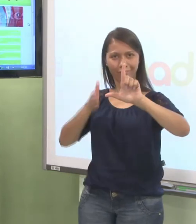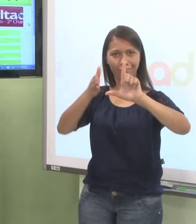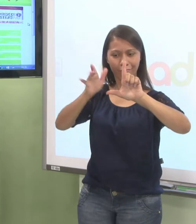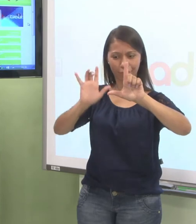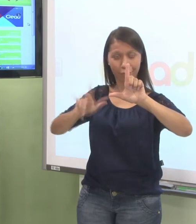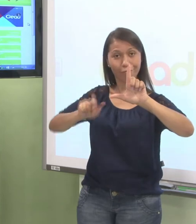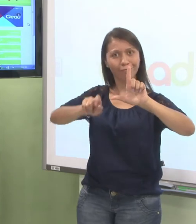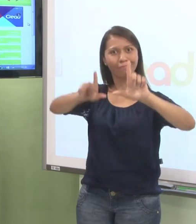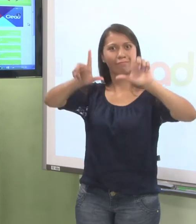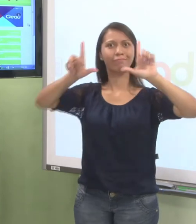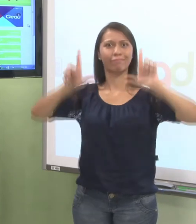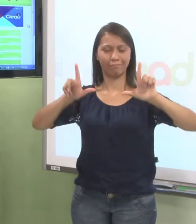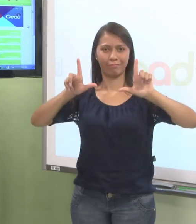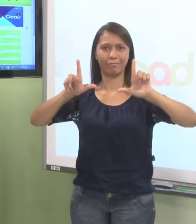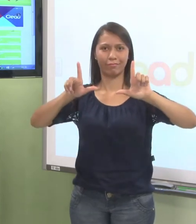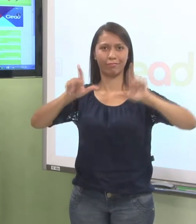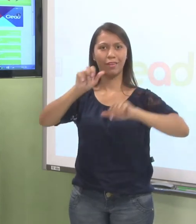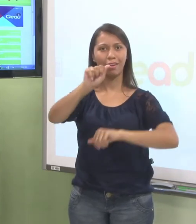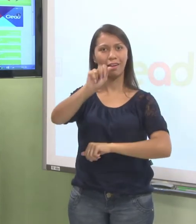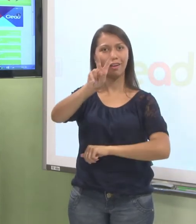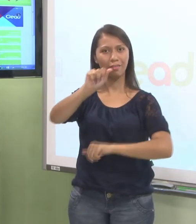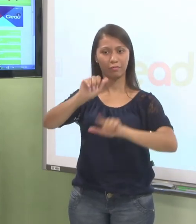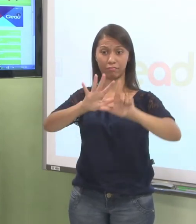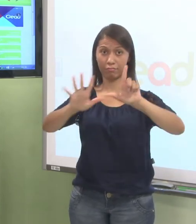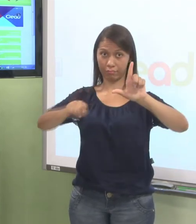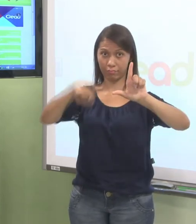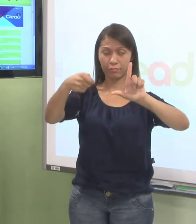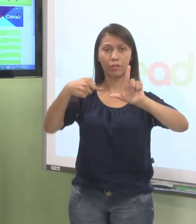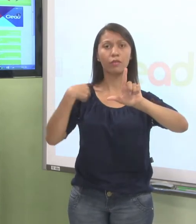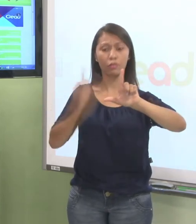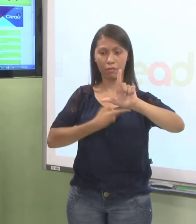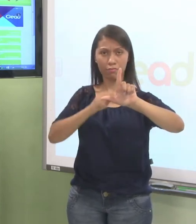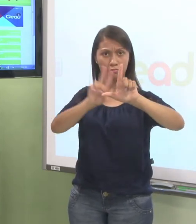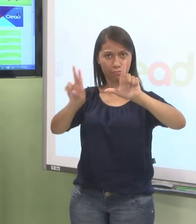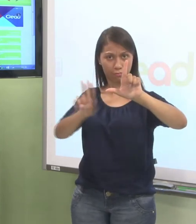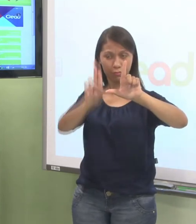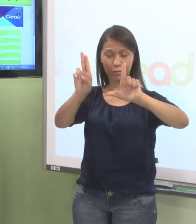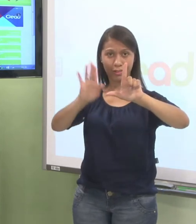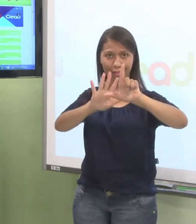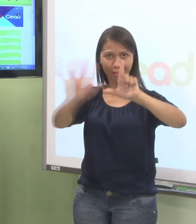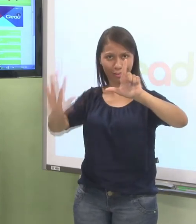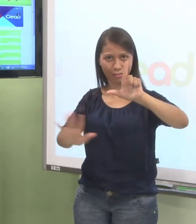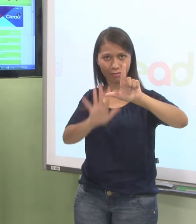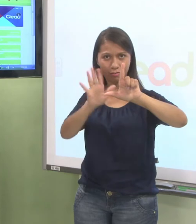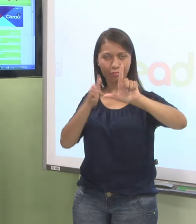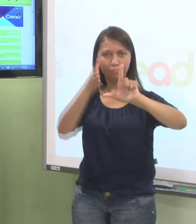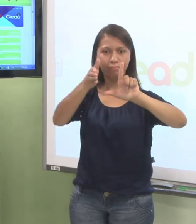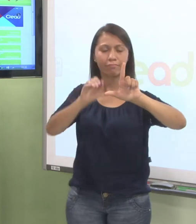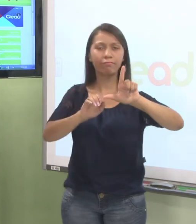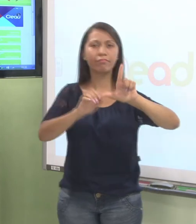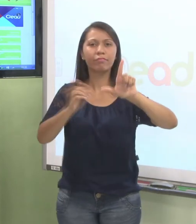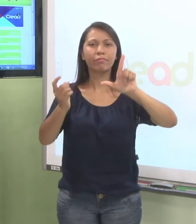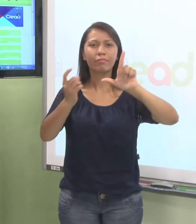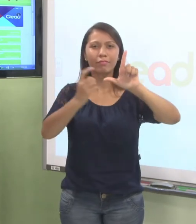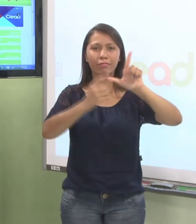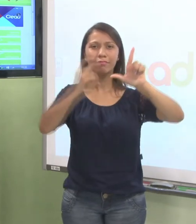AVA, que a gente utiliza aqui. Então, para acessar o AVA, vá no navegador e digite o seguinte link.